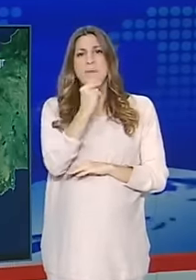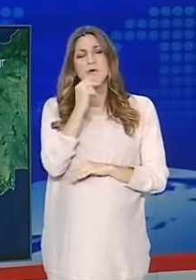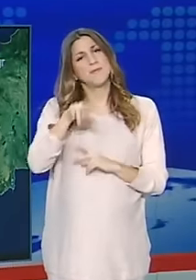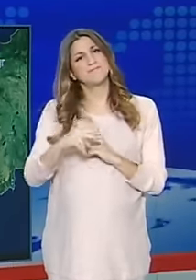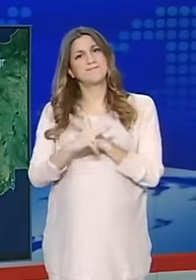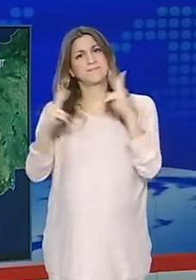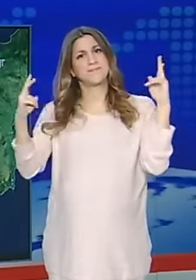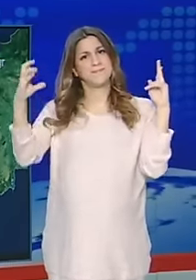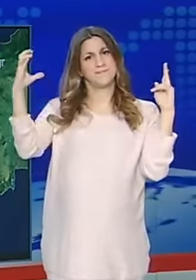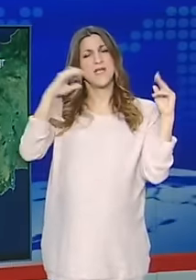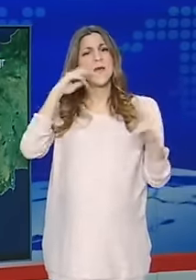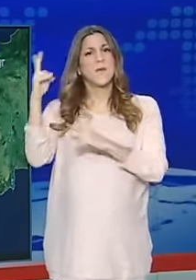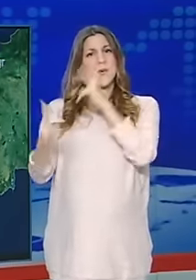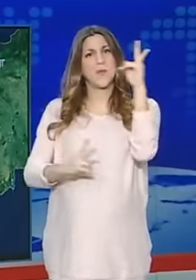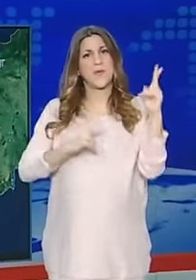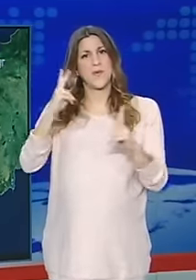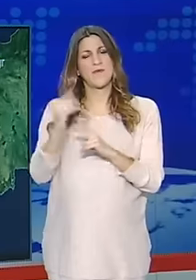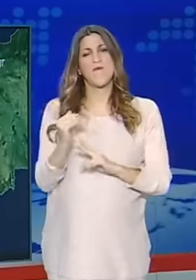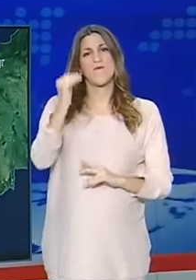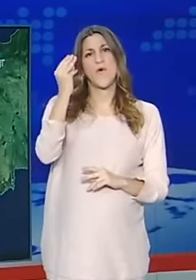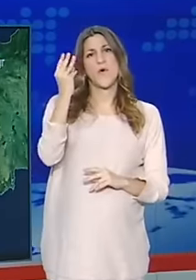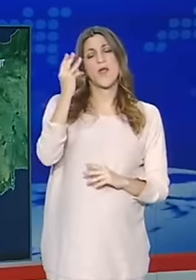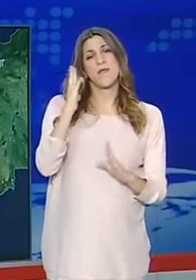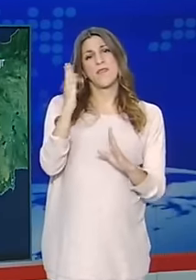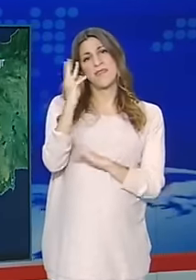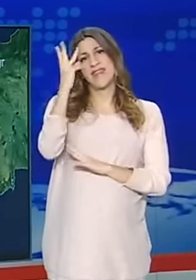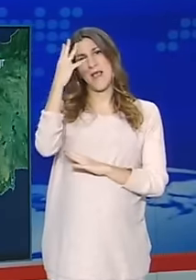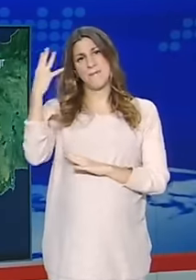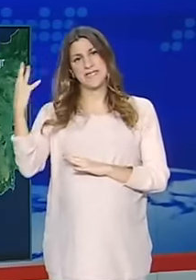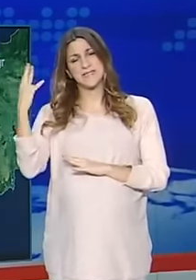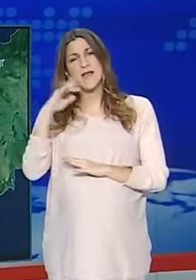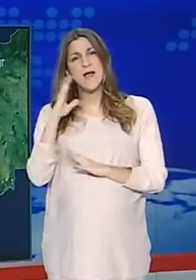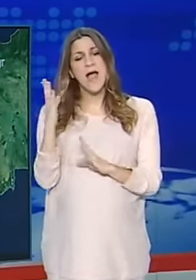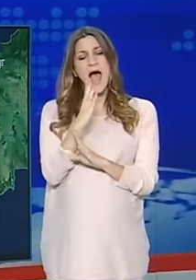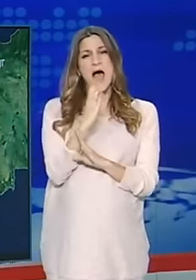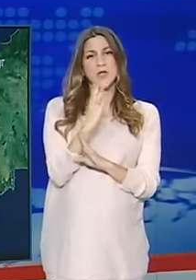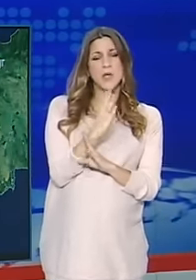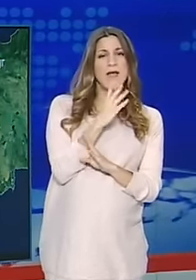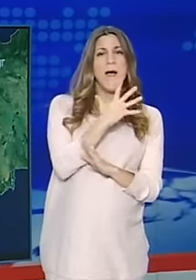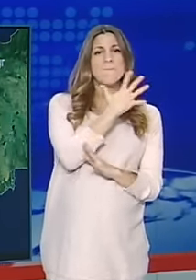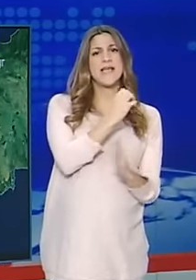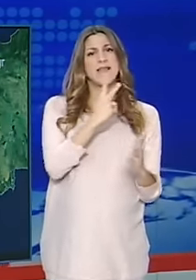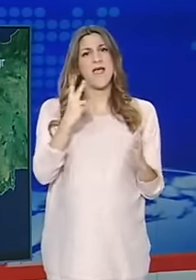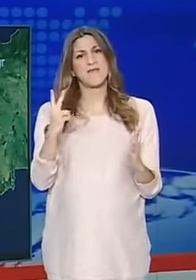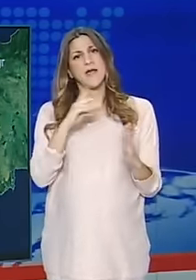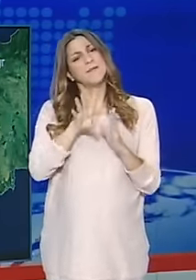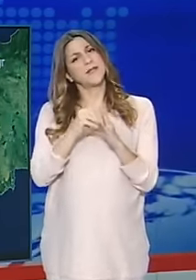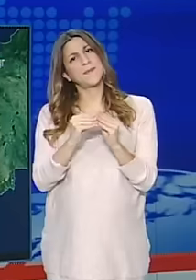βελτιωθεί. Οι άνεμοι θα πνέουν από βόρειες δευθύνσεις στα βυτικά 3 με 4 μποφόρ και στα ανατολικά 5 με 7 με σταδιακή εξασθένηση.